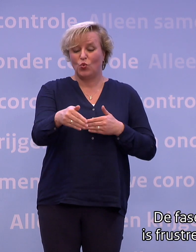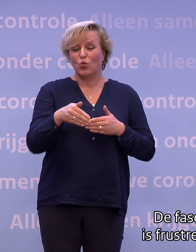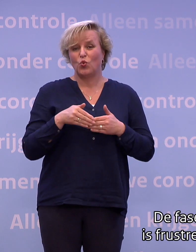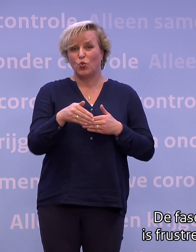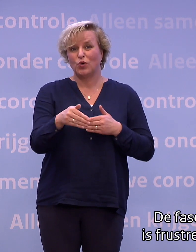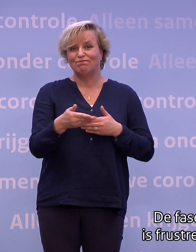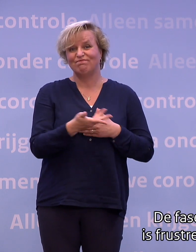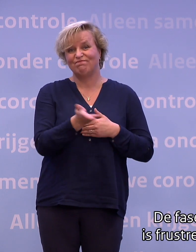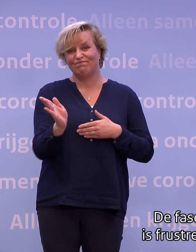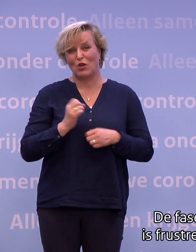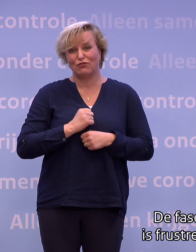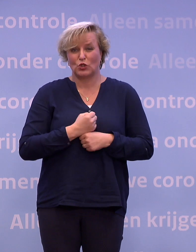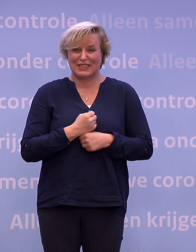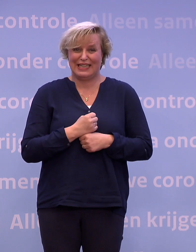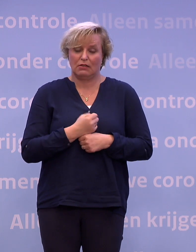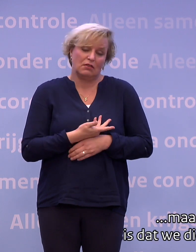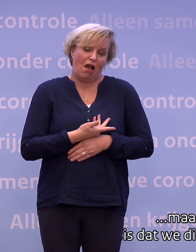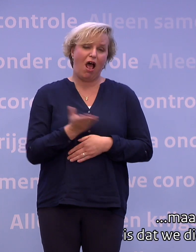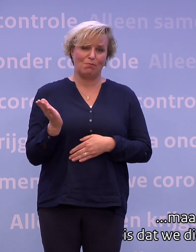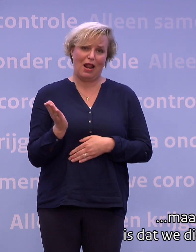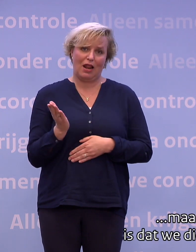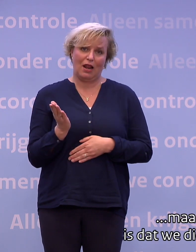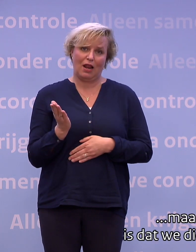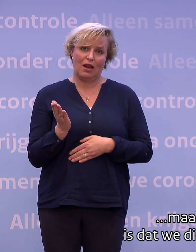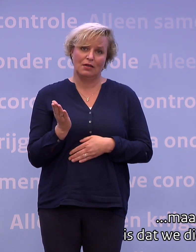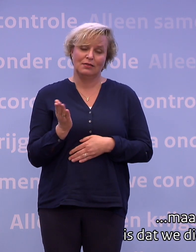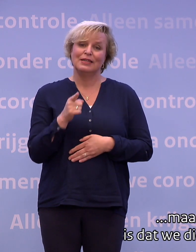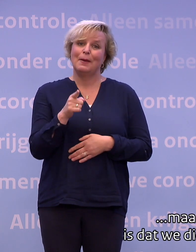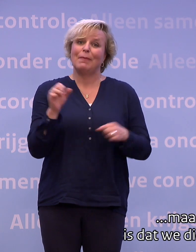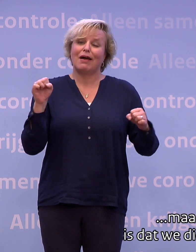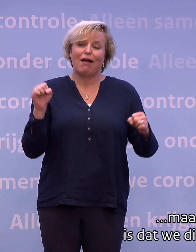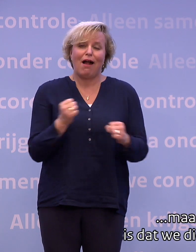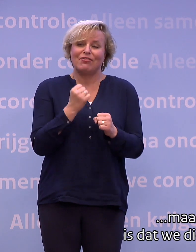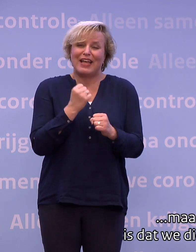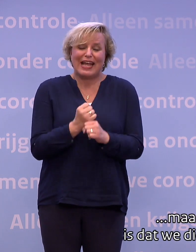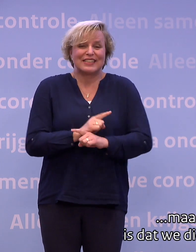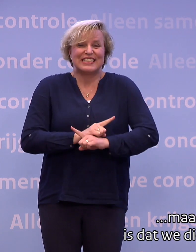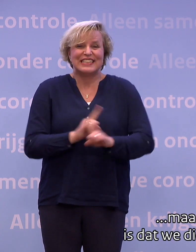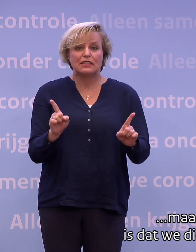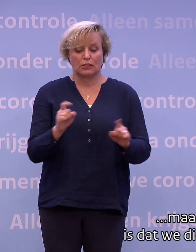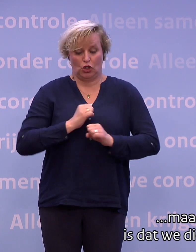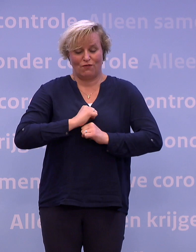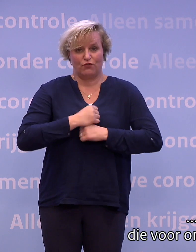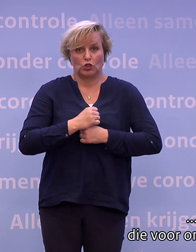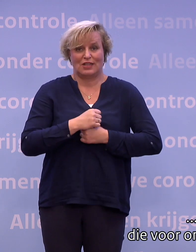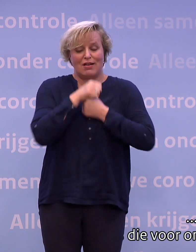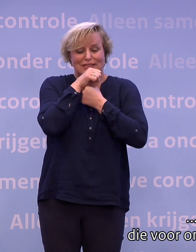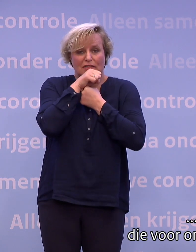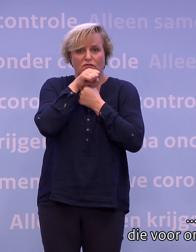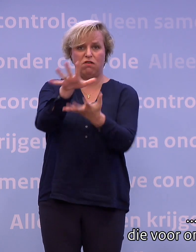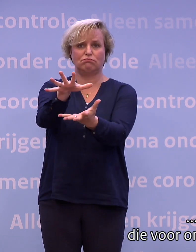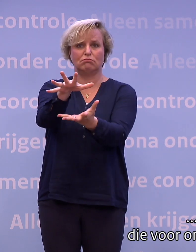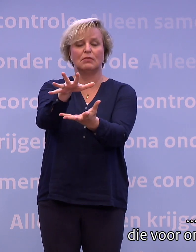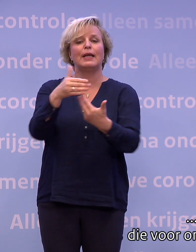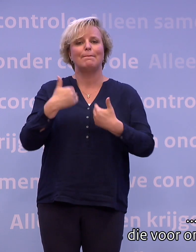frustrerend voor iedereen. Maar wat echt niet kan, is dat we die frustratie afreageren op de mensen